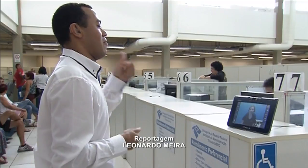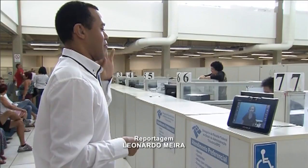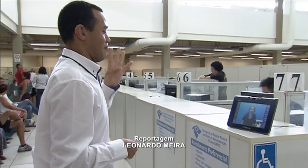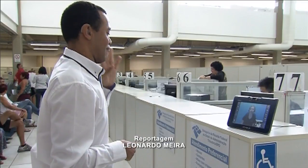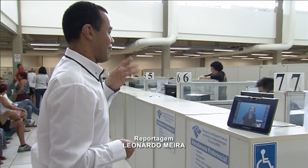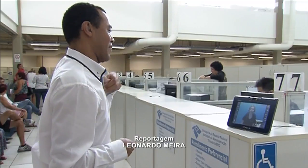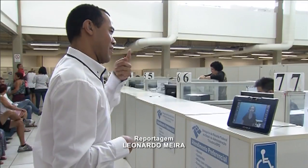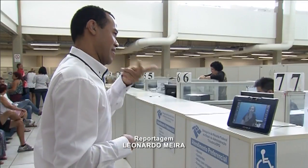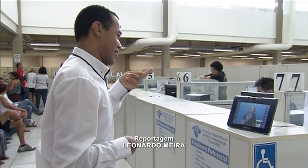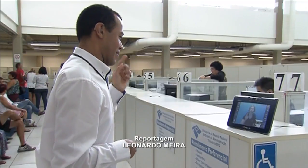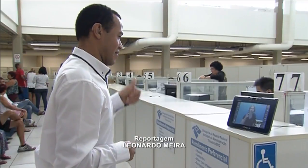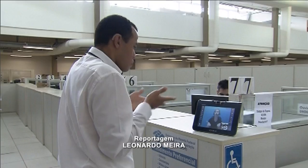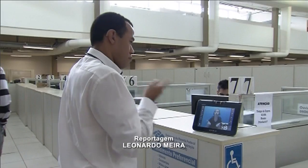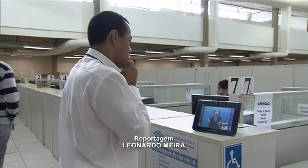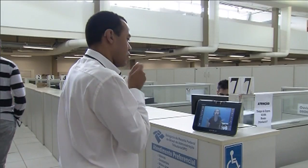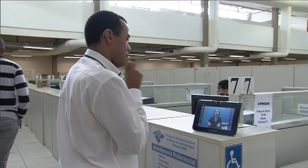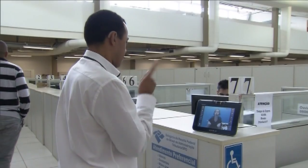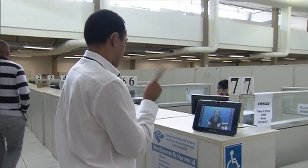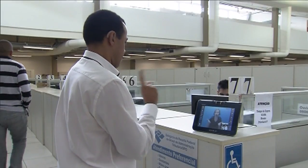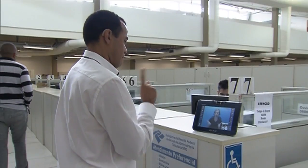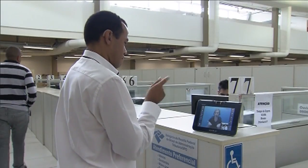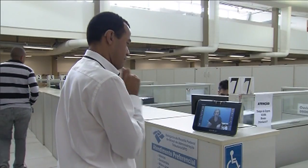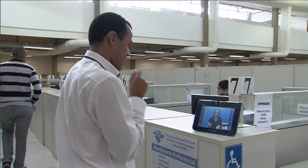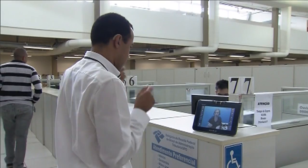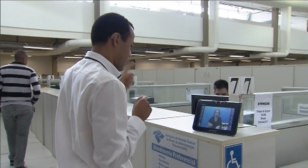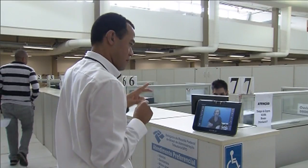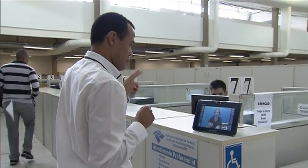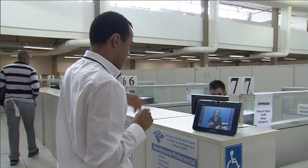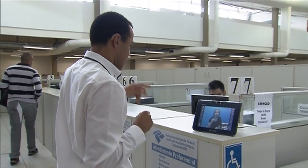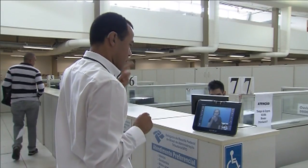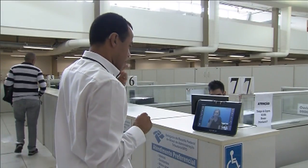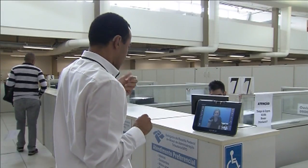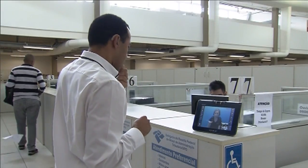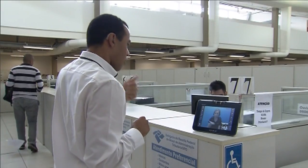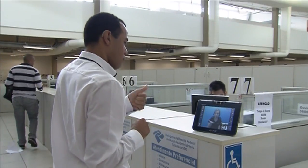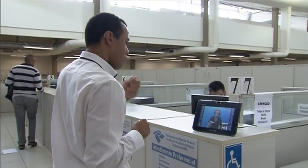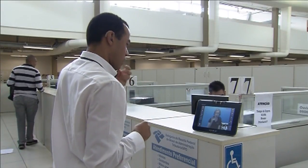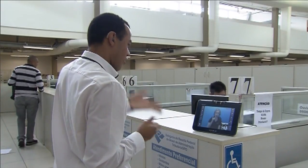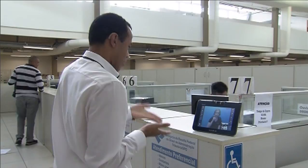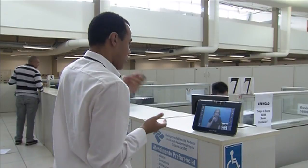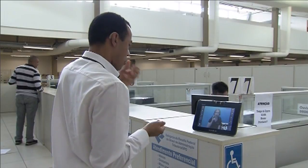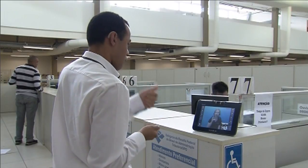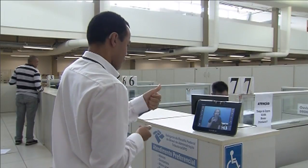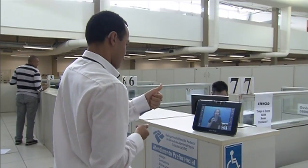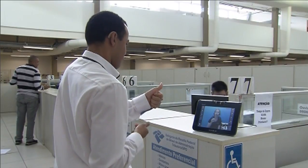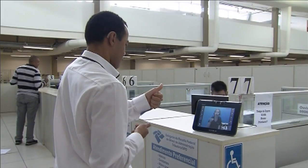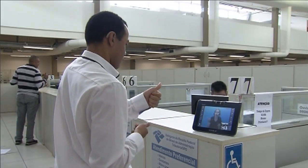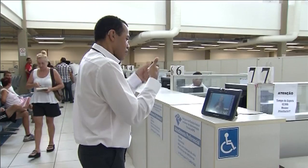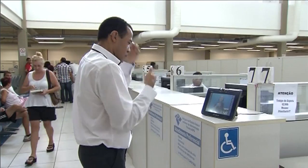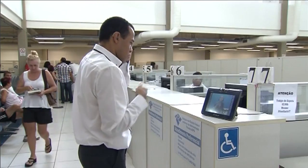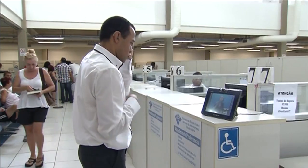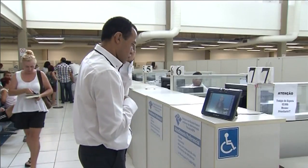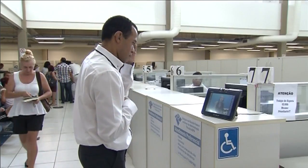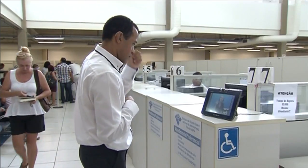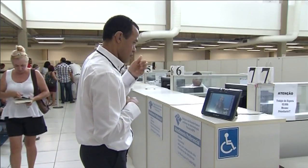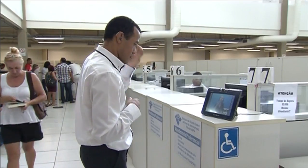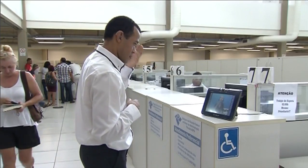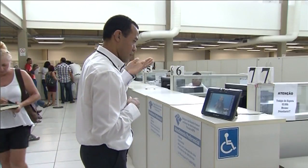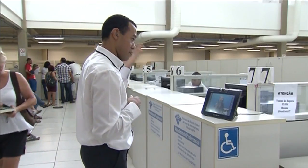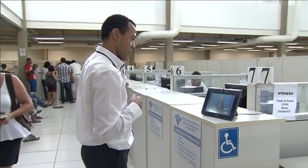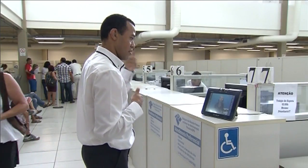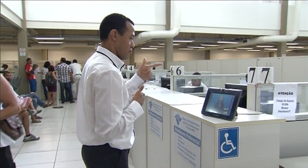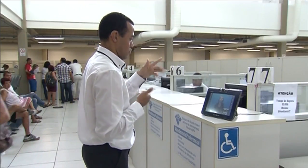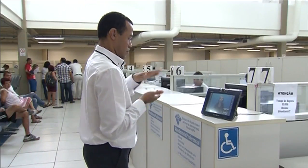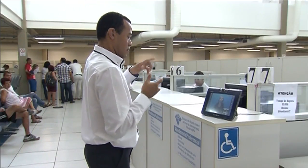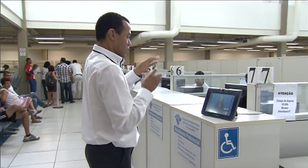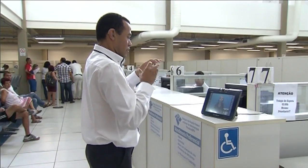encontrava dificuldades. O motivo, ele tem deficiência auditiva. Mas agora, um novo sistema